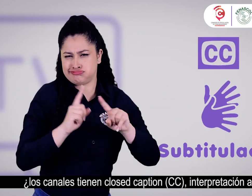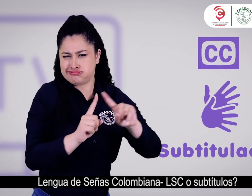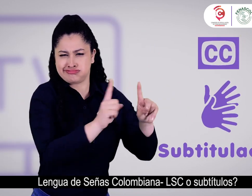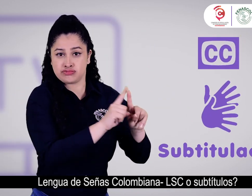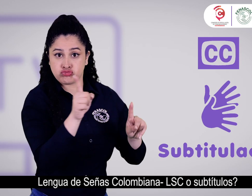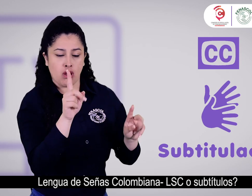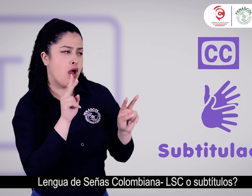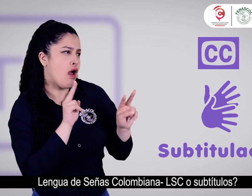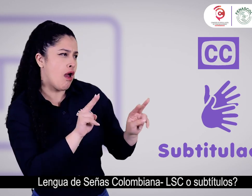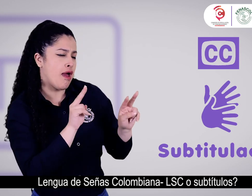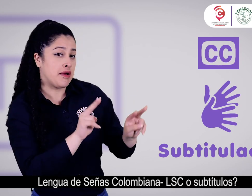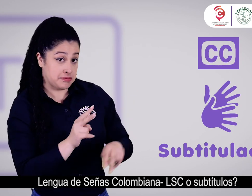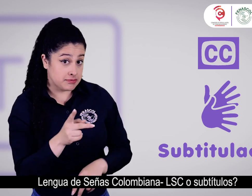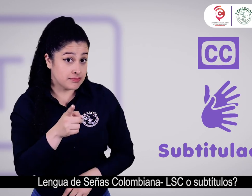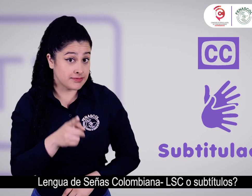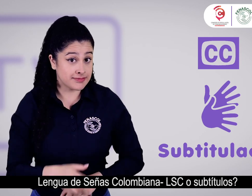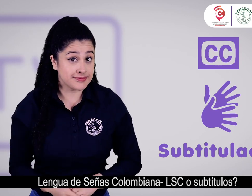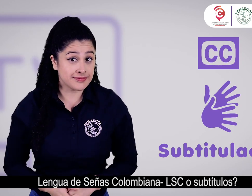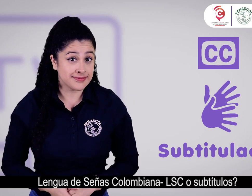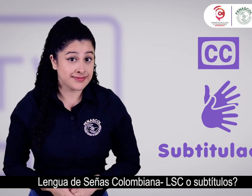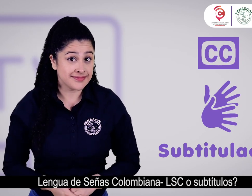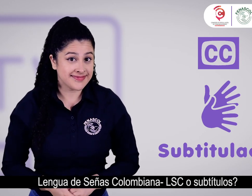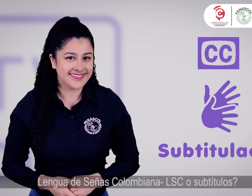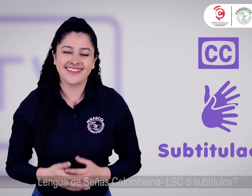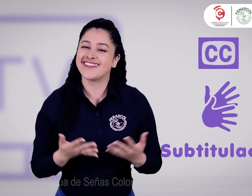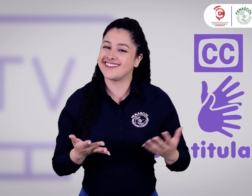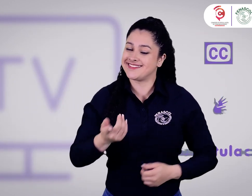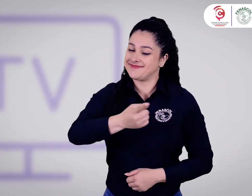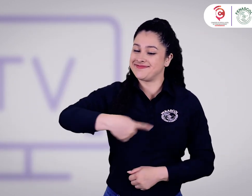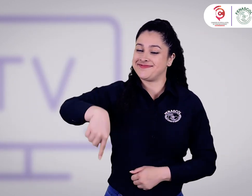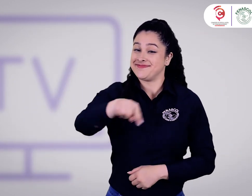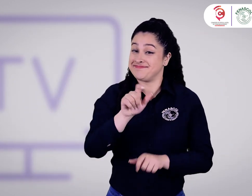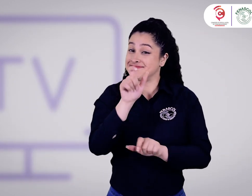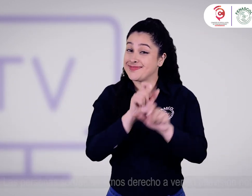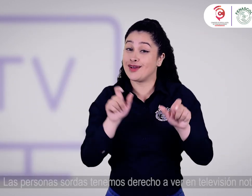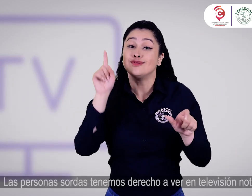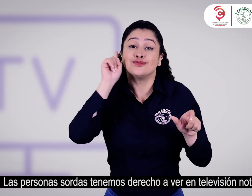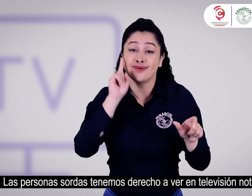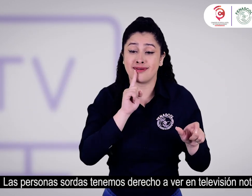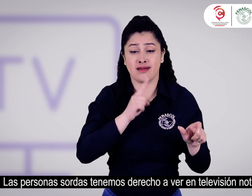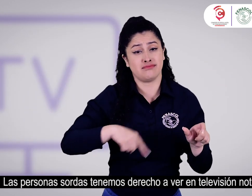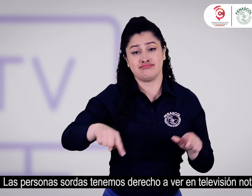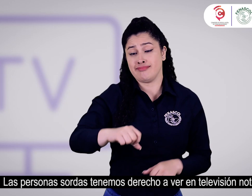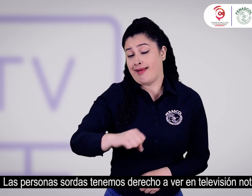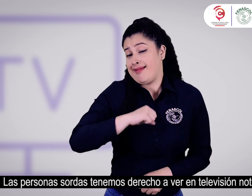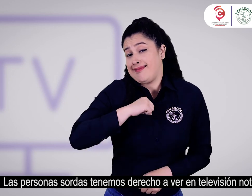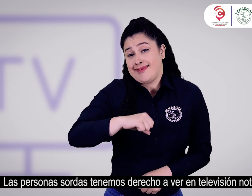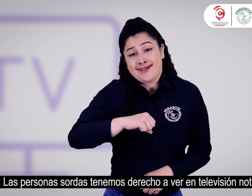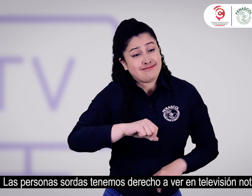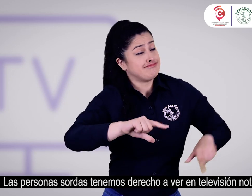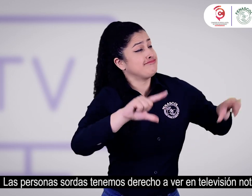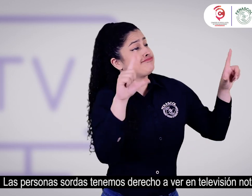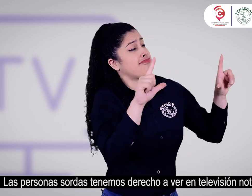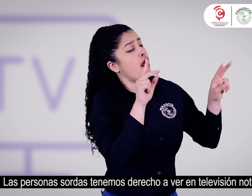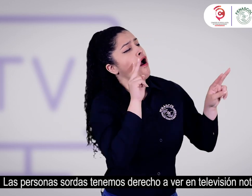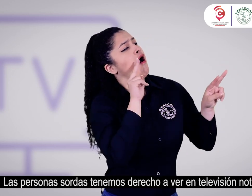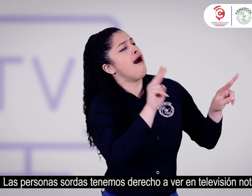lengua de señas colombiana o subtítulos? Las personas sordas tenemos derecho a ver en